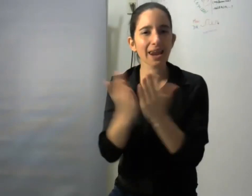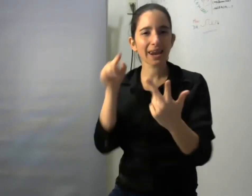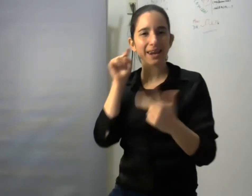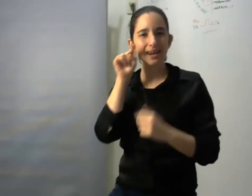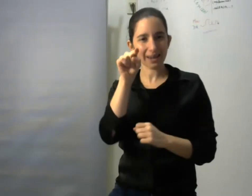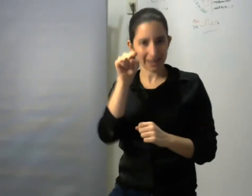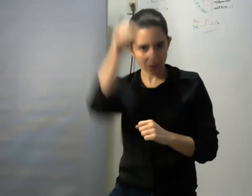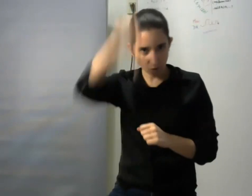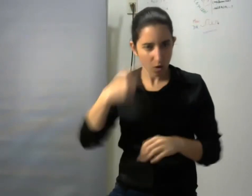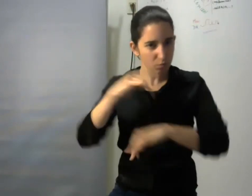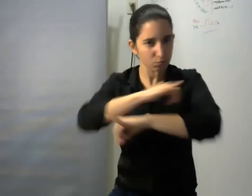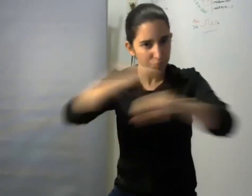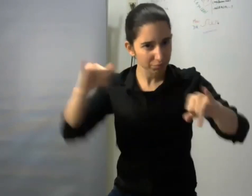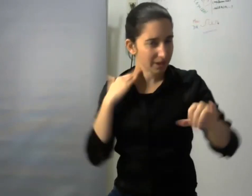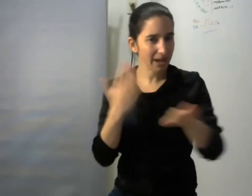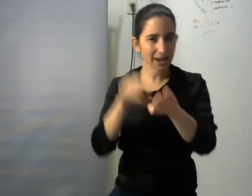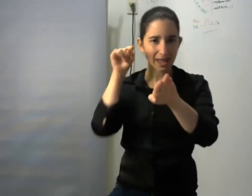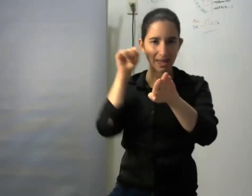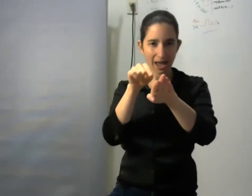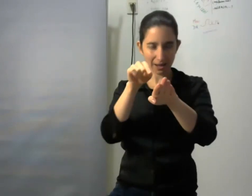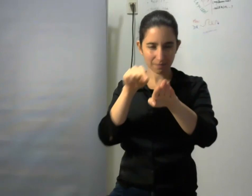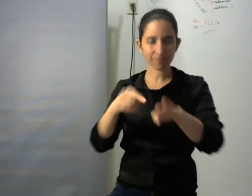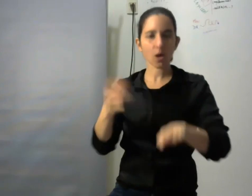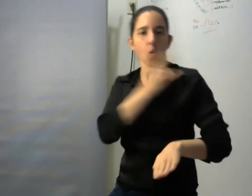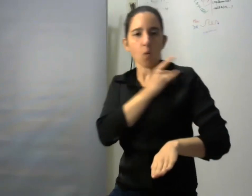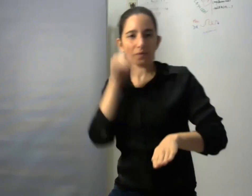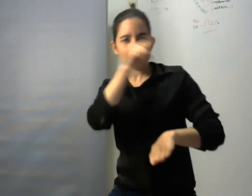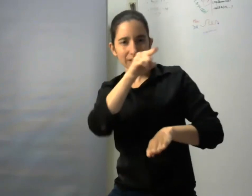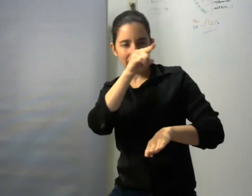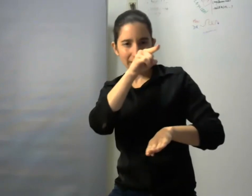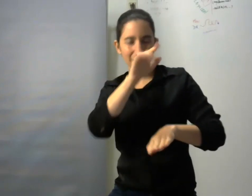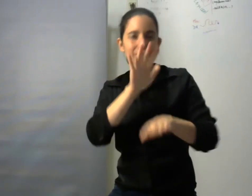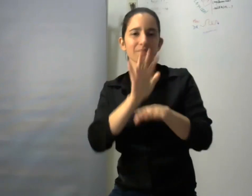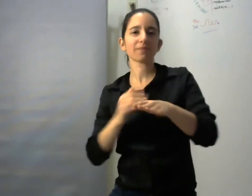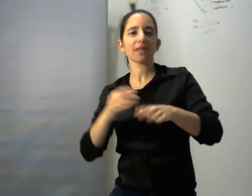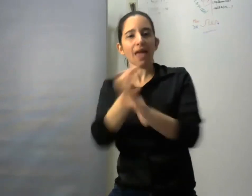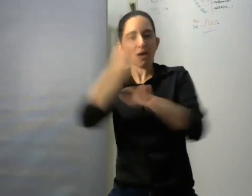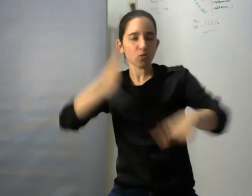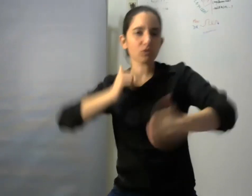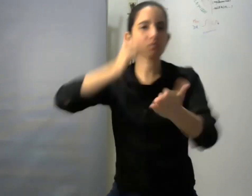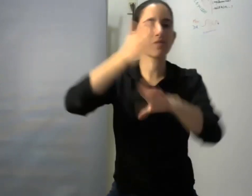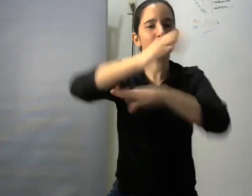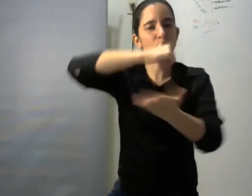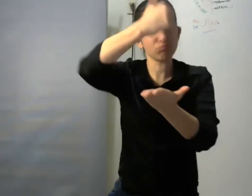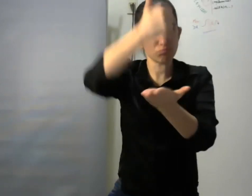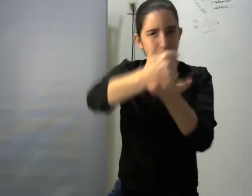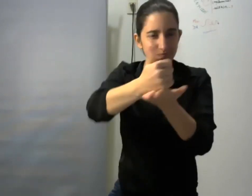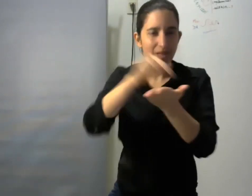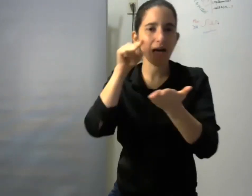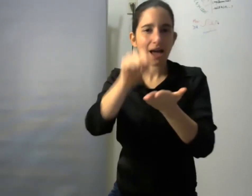llevar adelante el derecho a la educación superior como un derecho positivo o sea en hacerlo realidad como lo hizo durante una